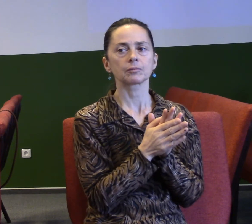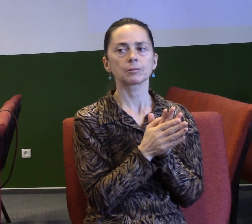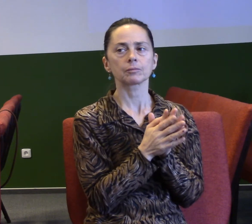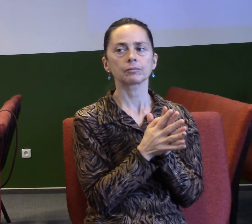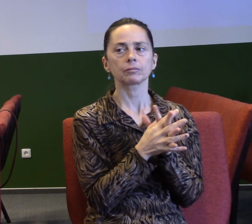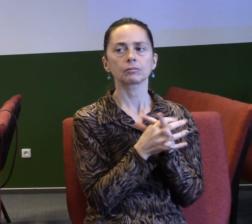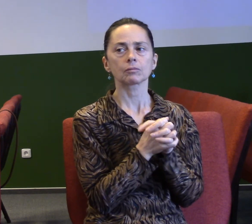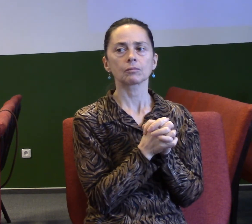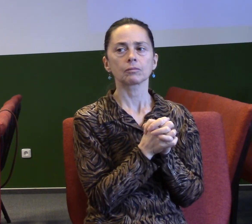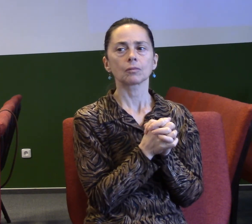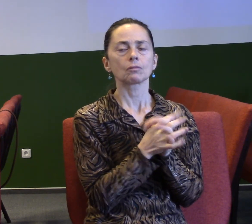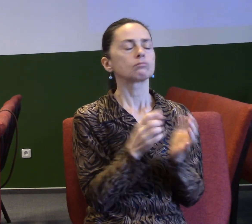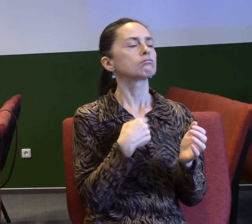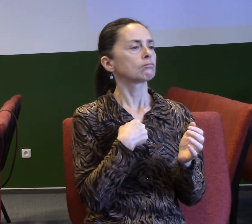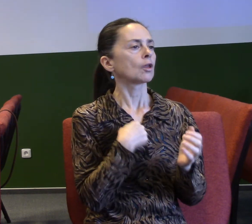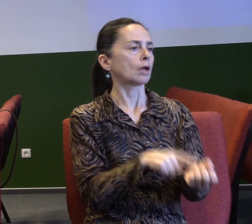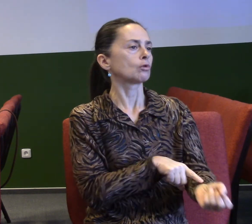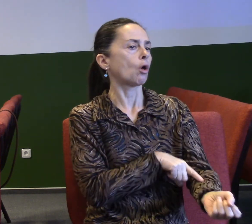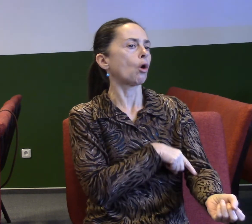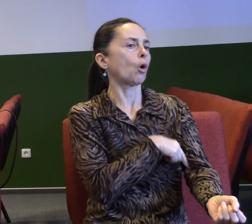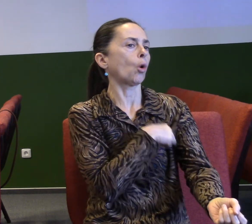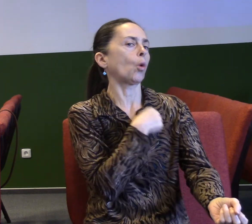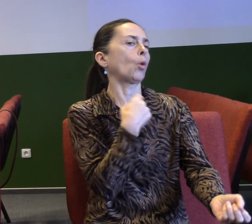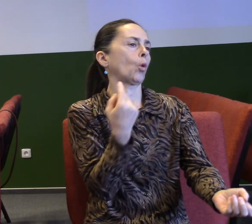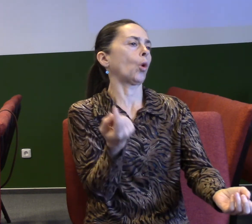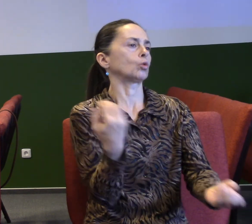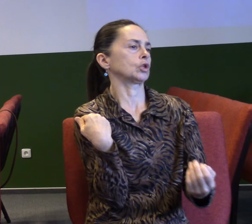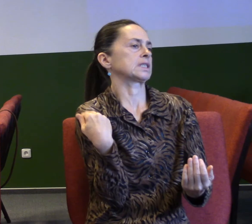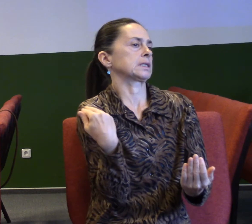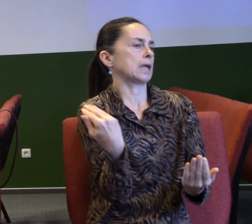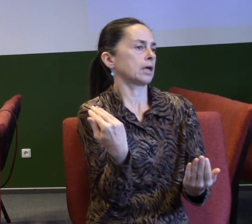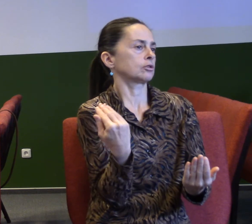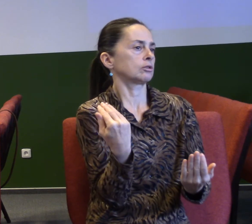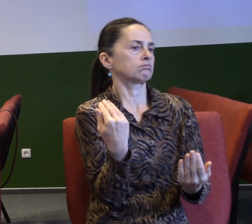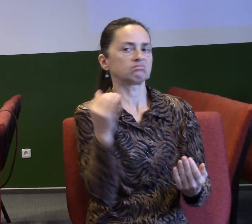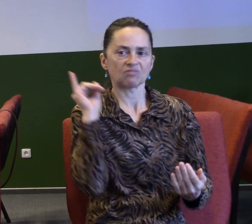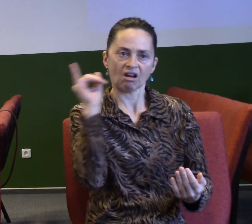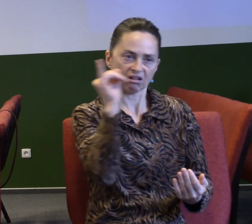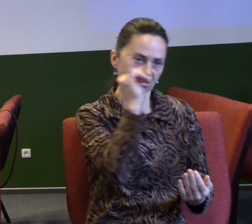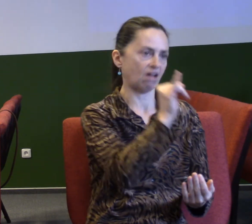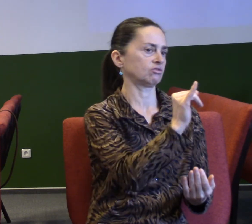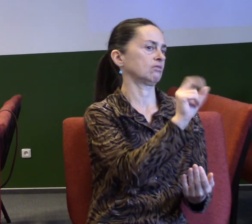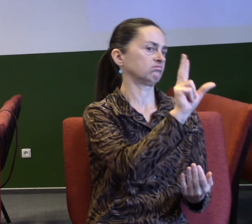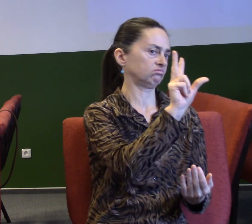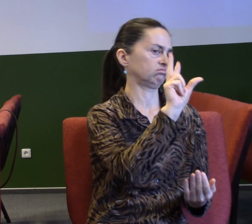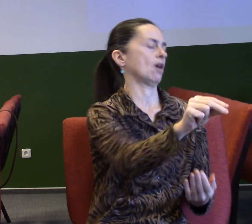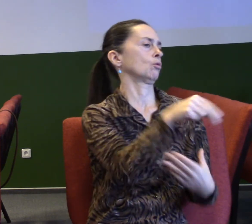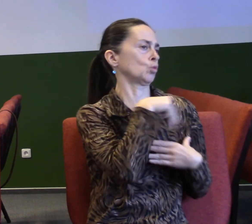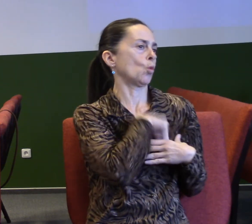jsem už dost dlouho nasvěděl, tak jsem si uvědomil, že všichni jsme tím nějak posti, že někdo mí, někdo víc. A tak